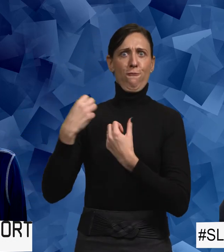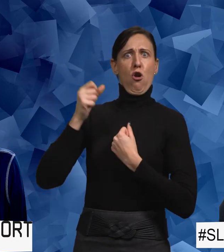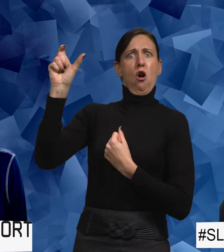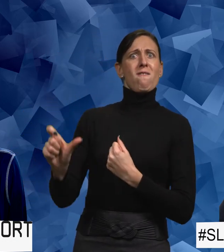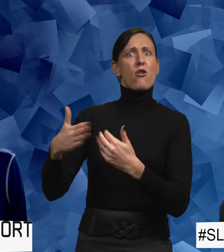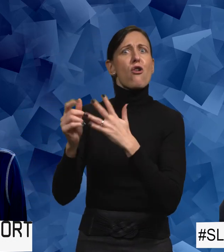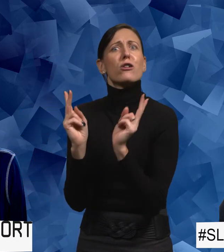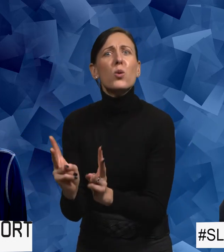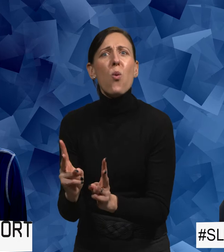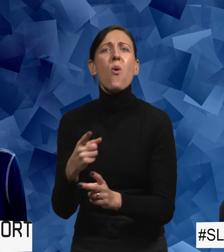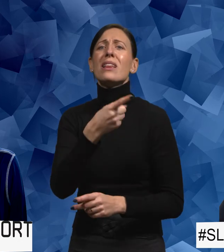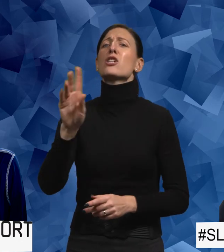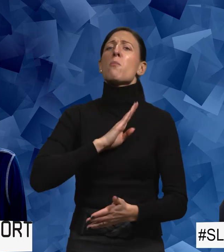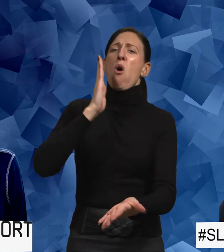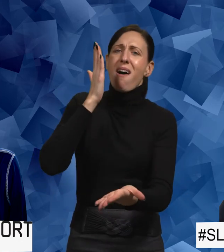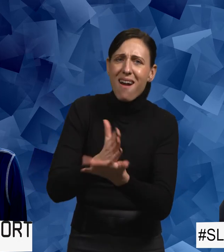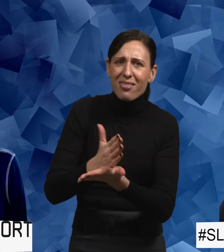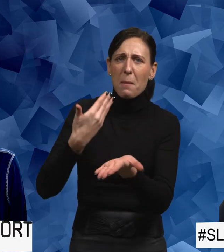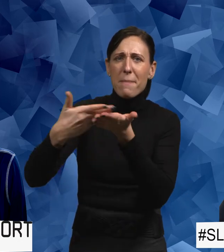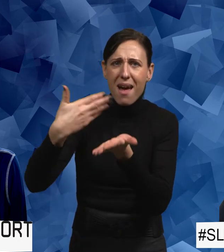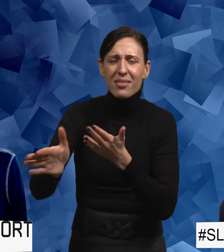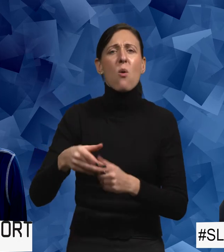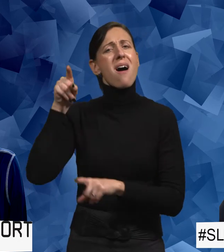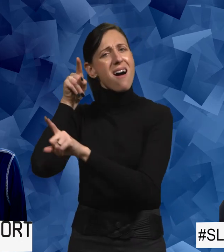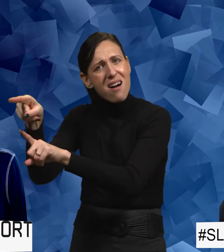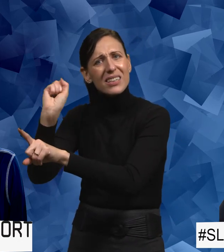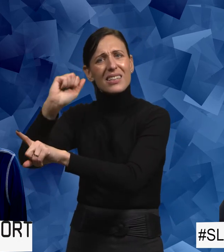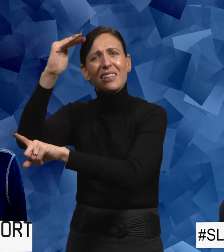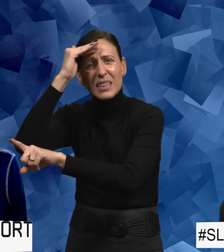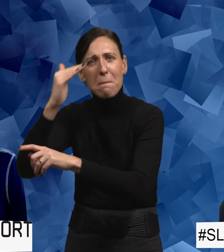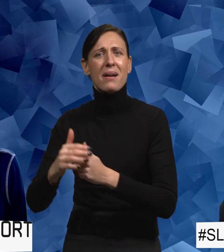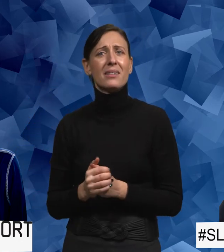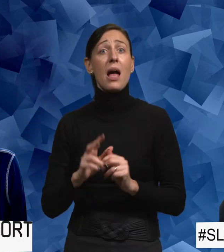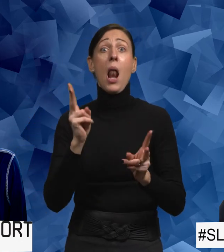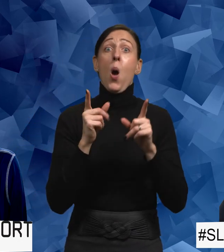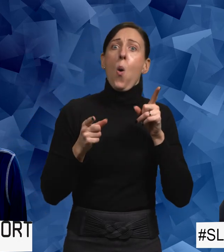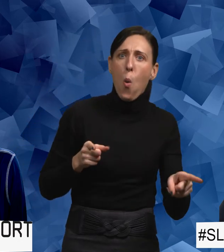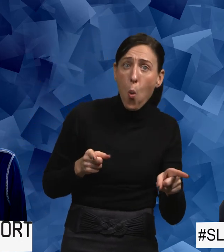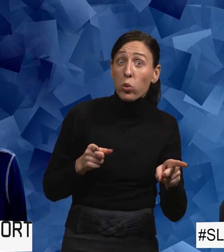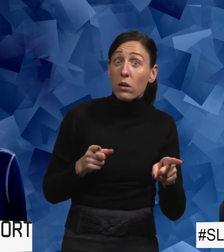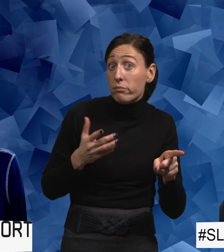förövare. Det är ni som har rätt att berätta. Det är han som ska skämmas. Eller hon om det är så.